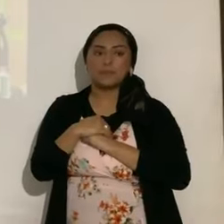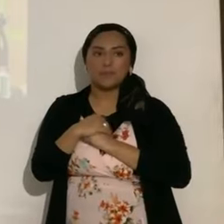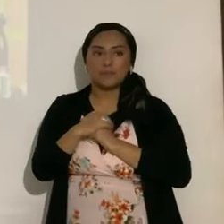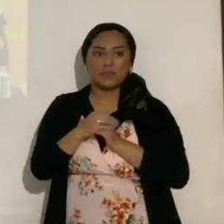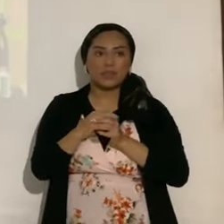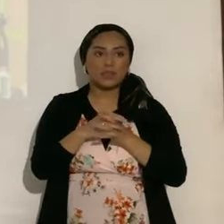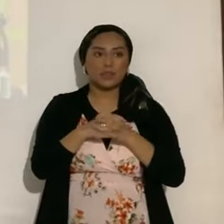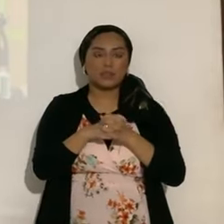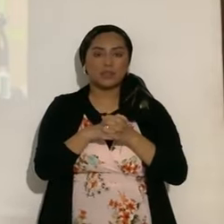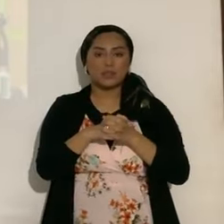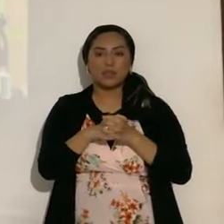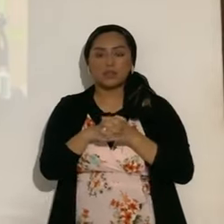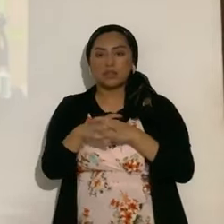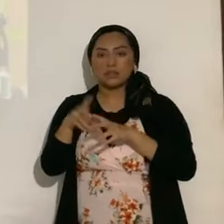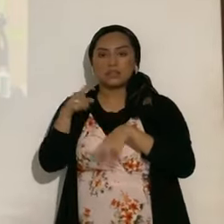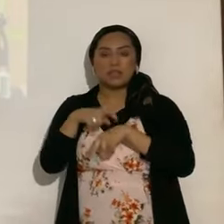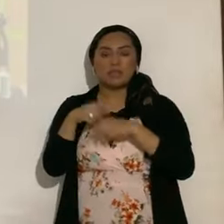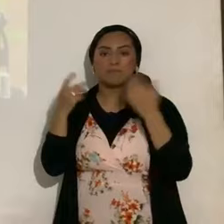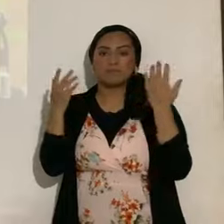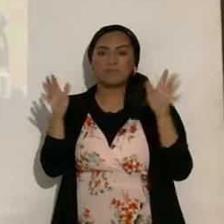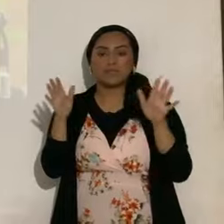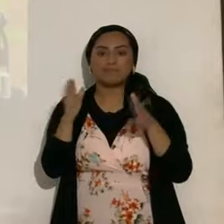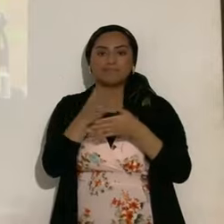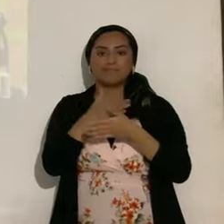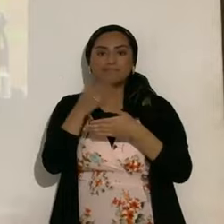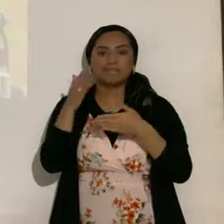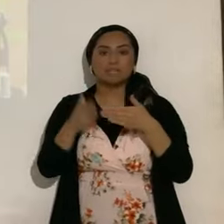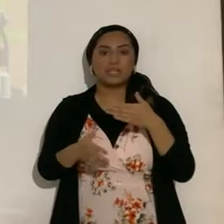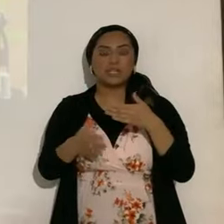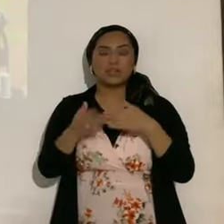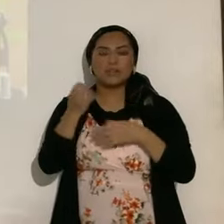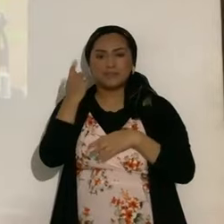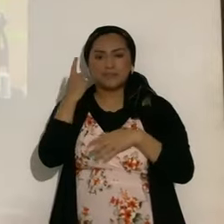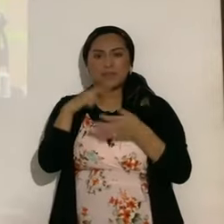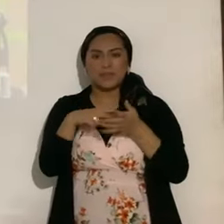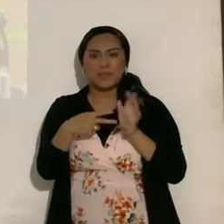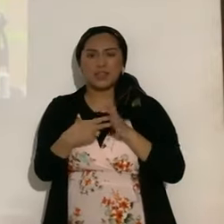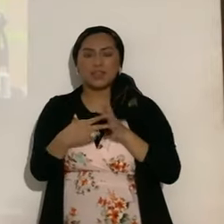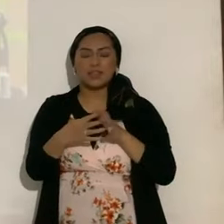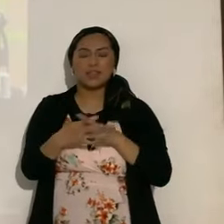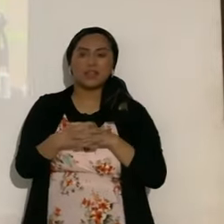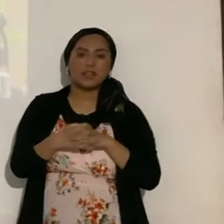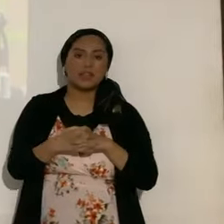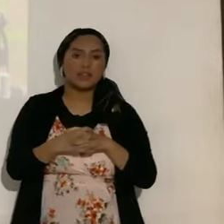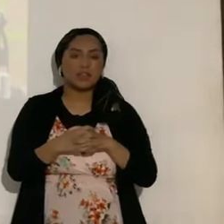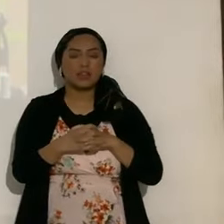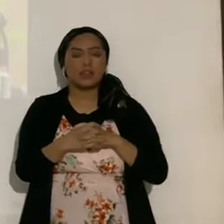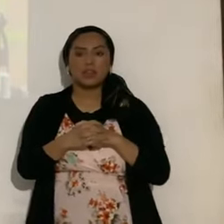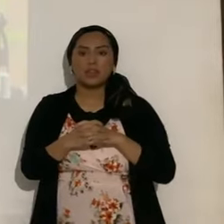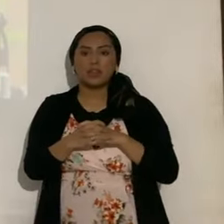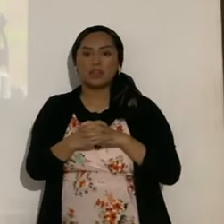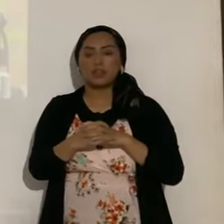prácticamente es que el tiempo se acabó. No sé si me doy a entender. Entonces, el eclipse híbrido será